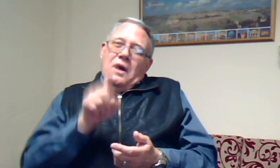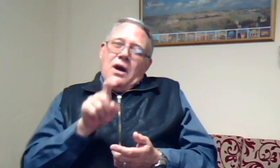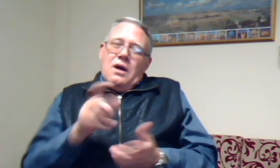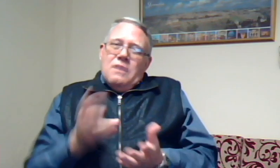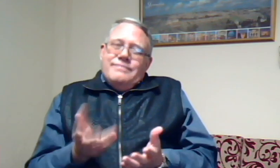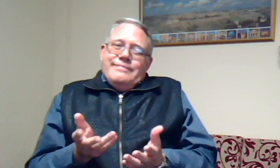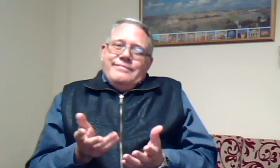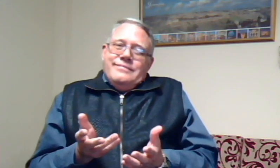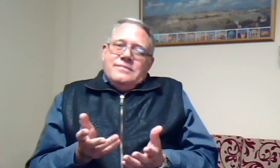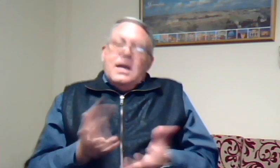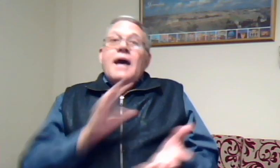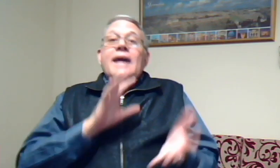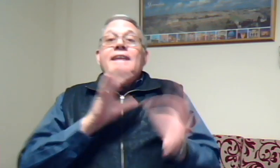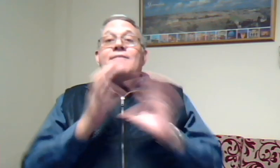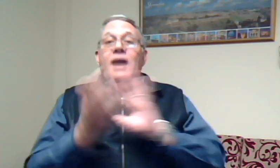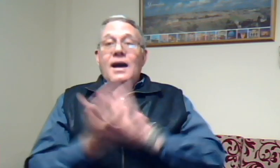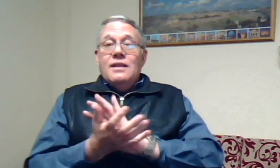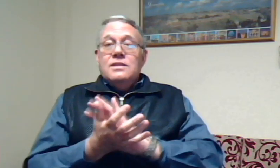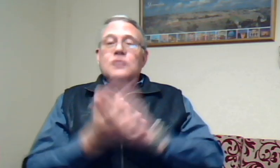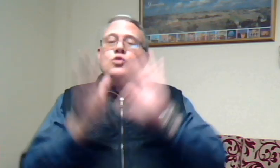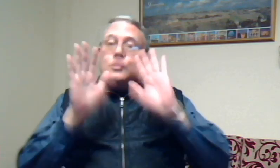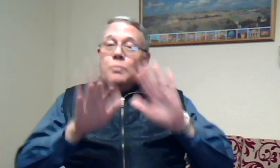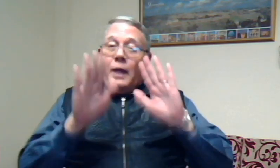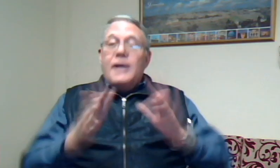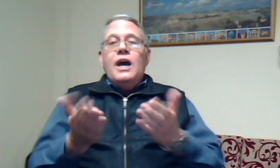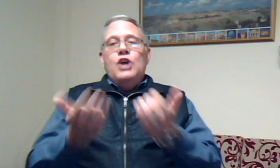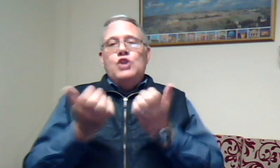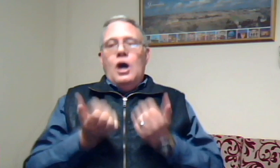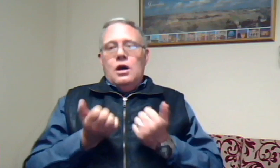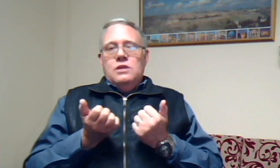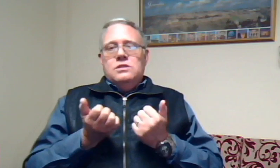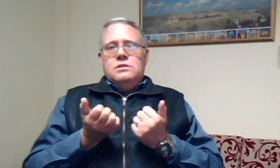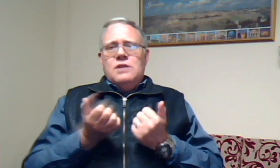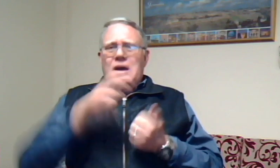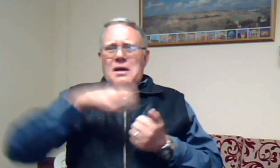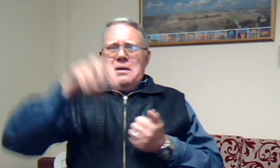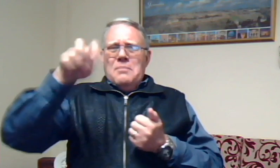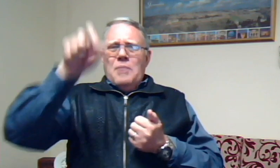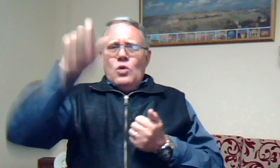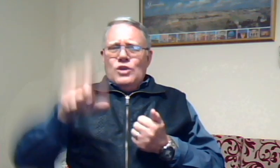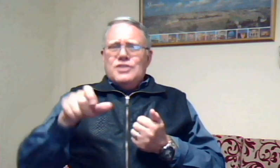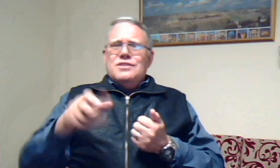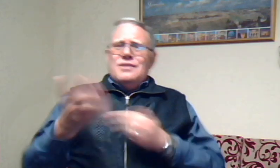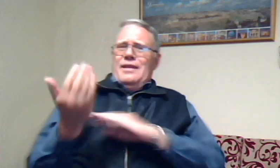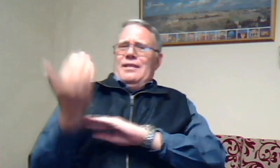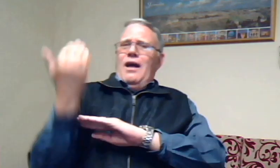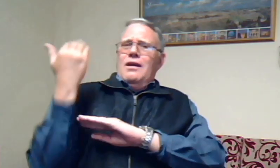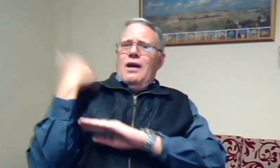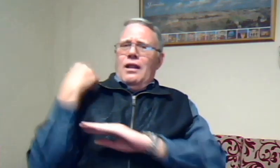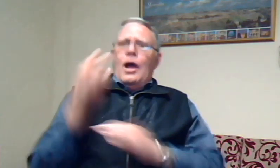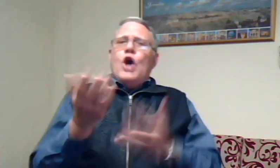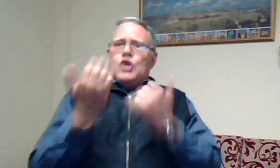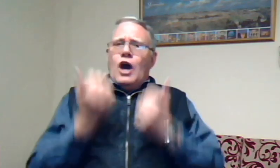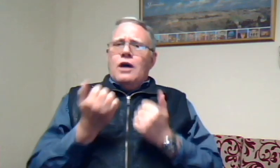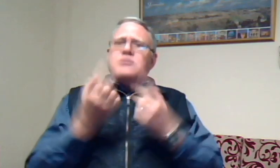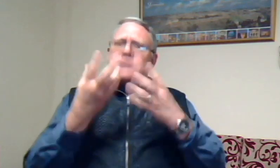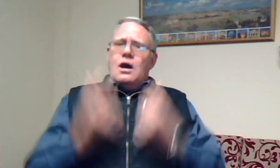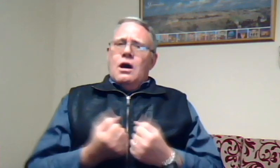in die wereld het ons baie uitdagings Paulus het lang al uitdagings gehad